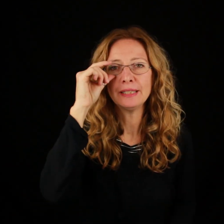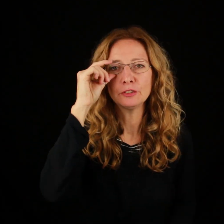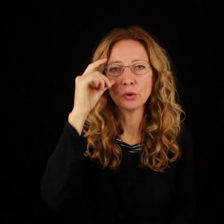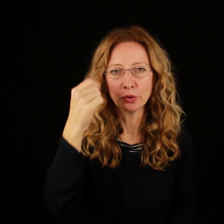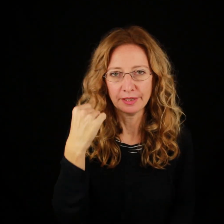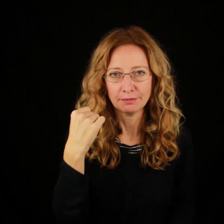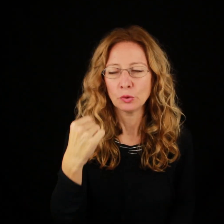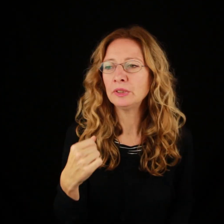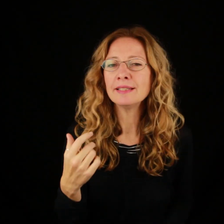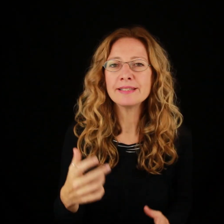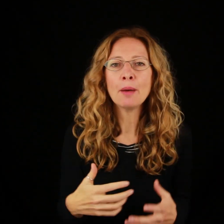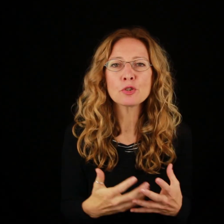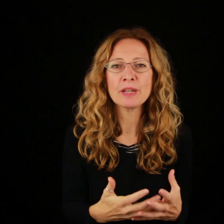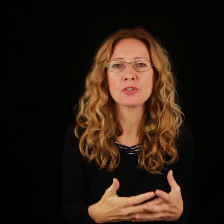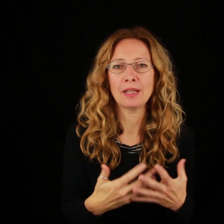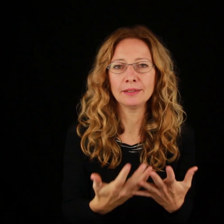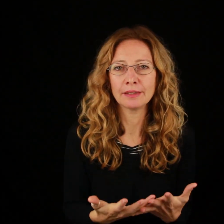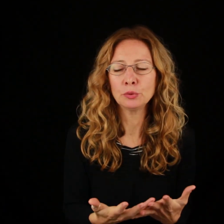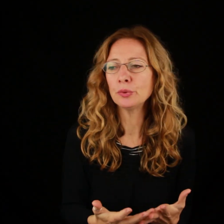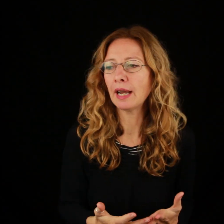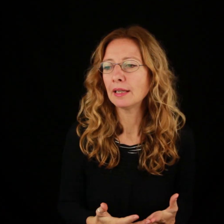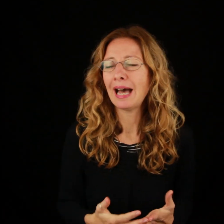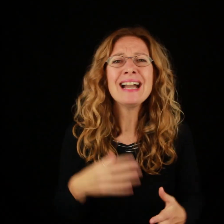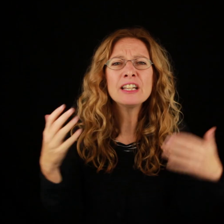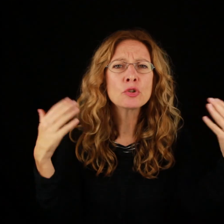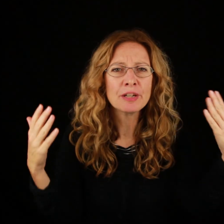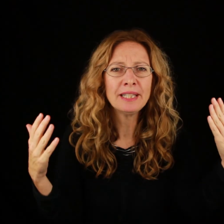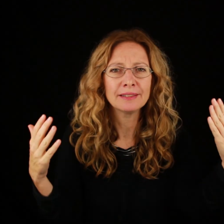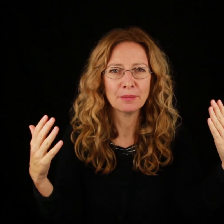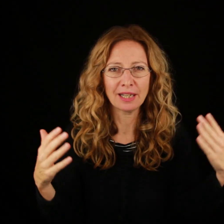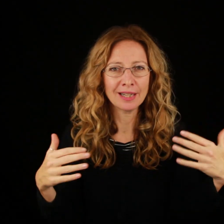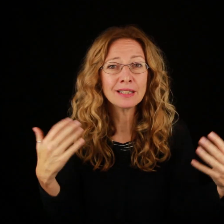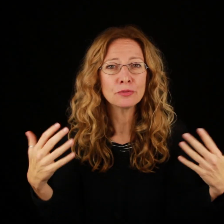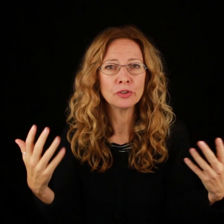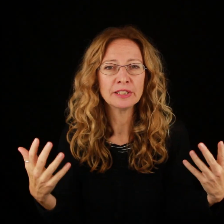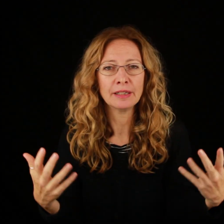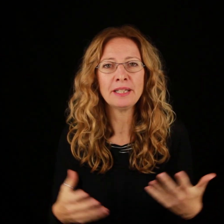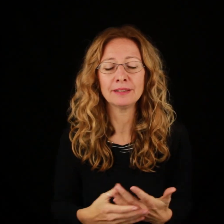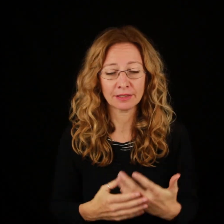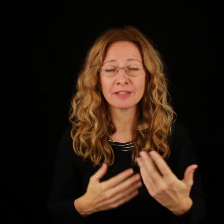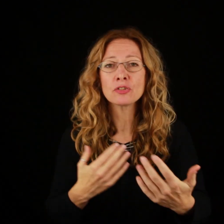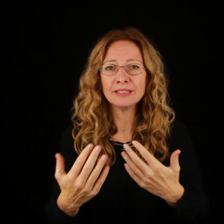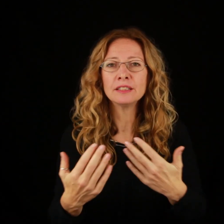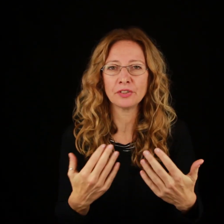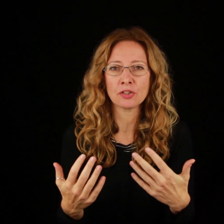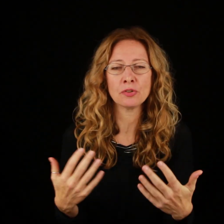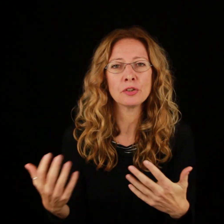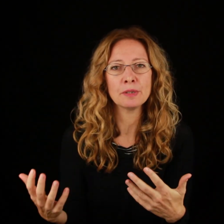lettori utilizziamo spesso la letteratura anche inconsciamente magari, anche involontariamente attraverso l'identificazione con i